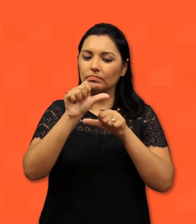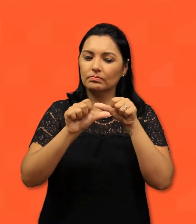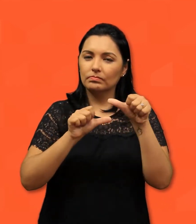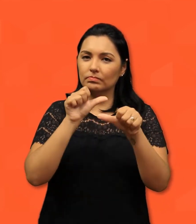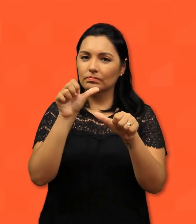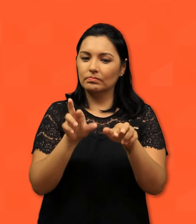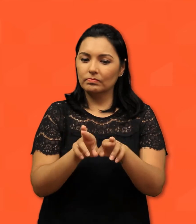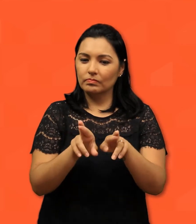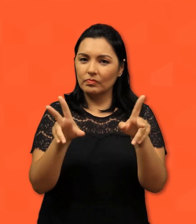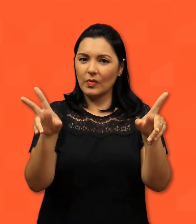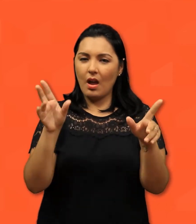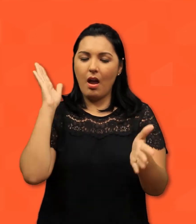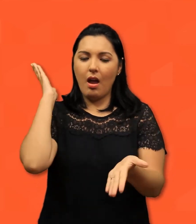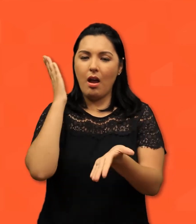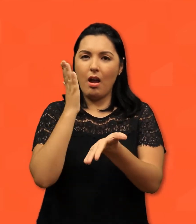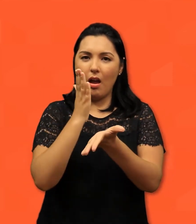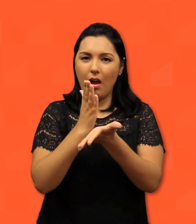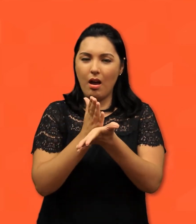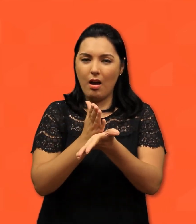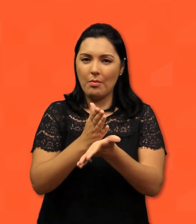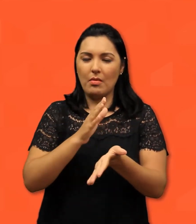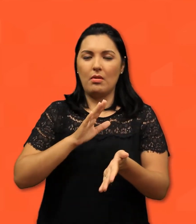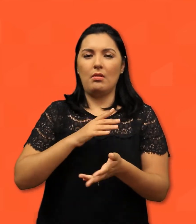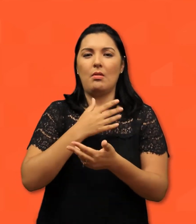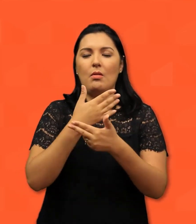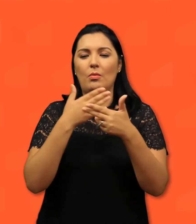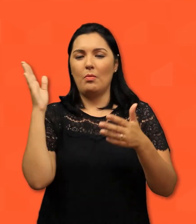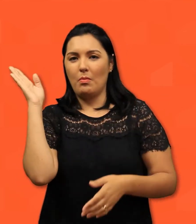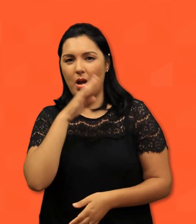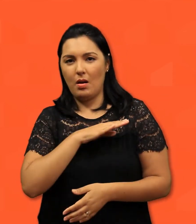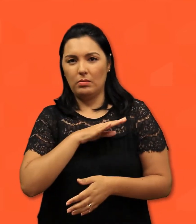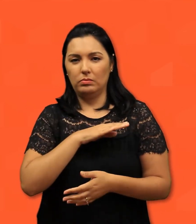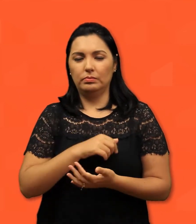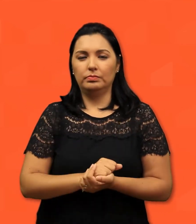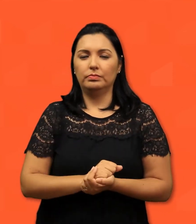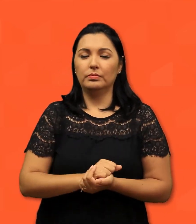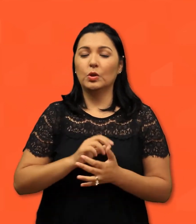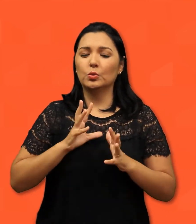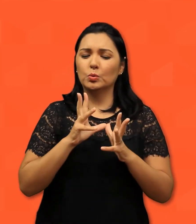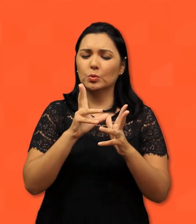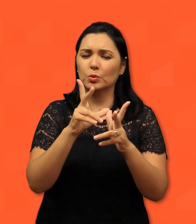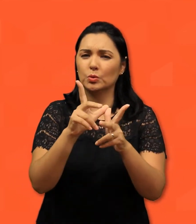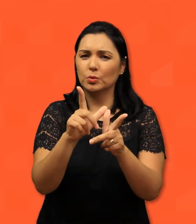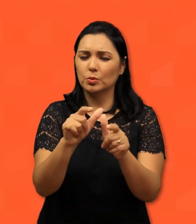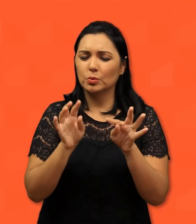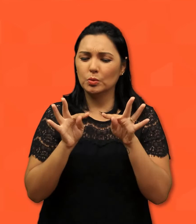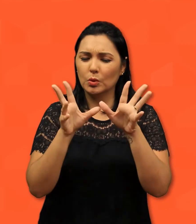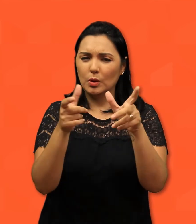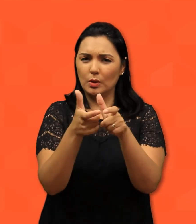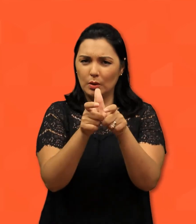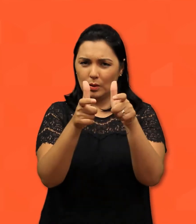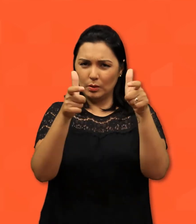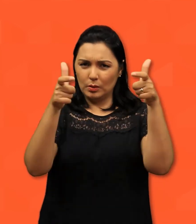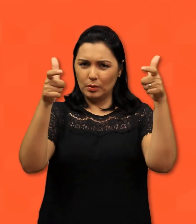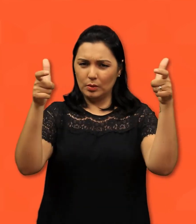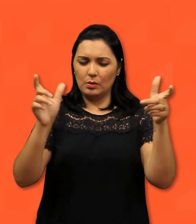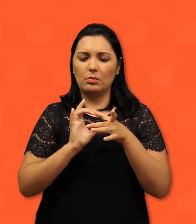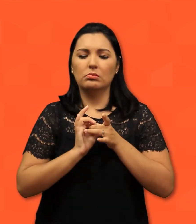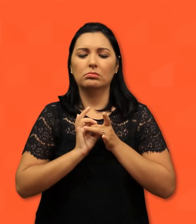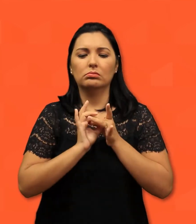e sem violência, para que, no mundo inteiro, cresça o vosso reino de liberdade, verdade